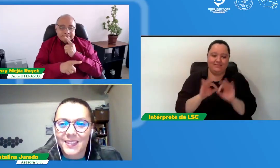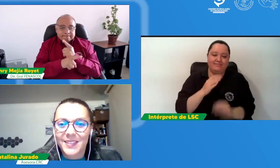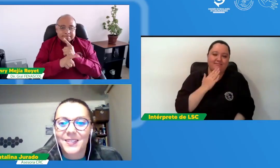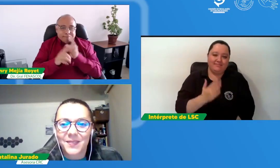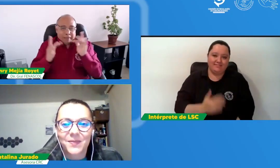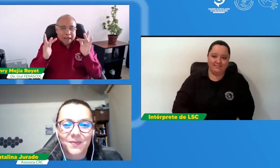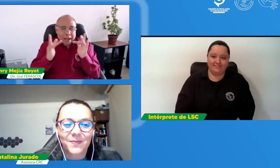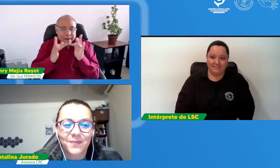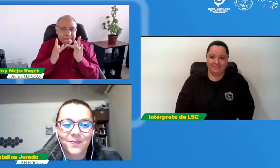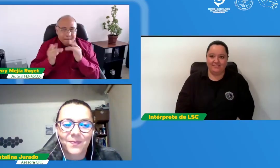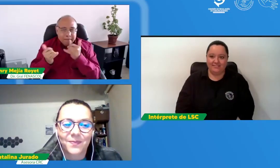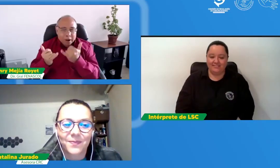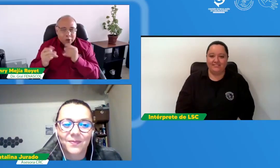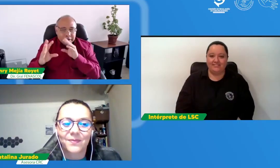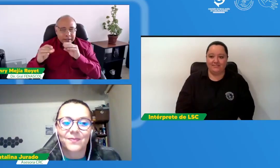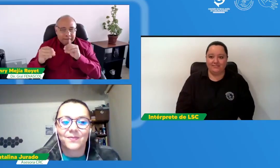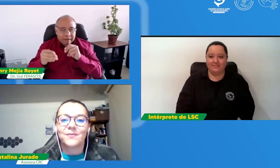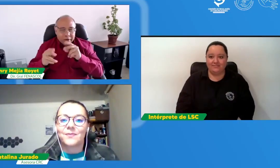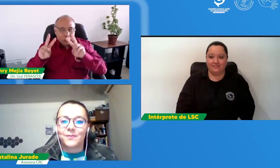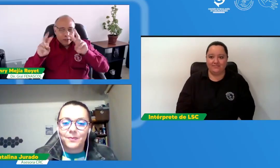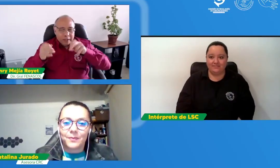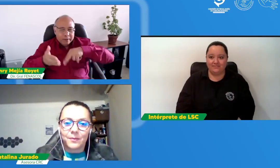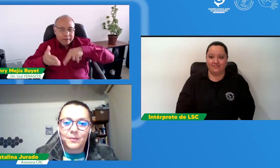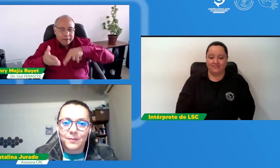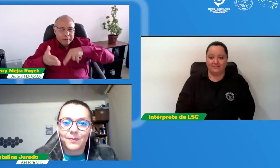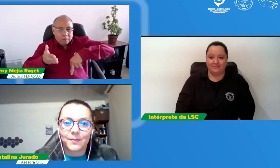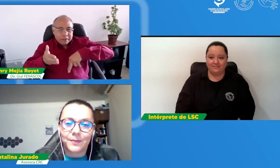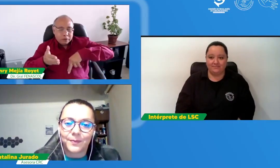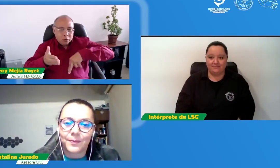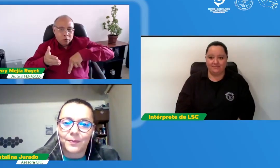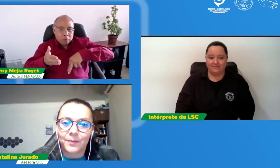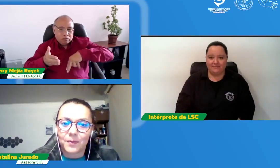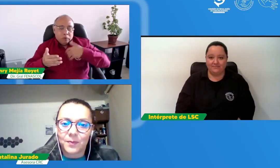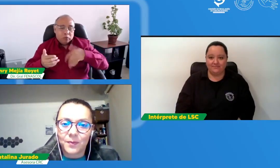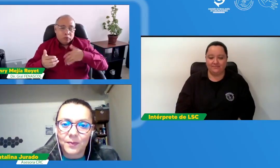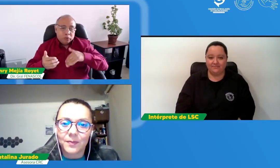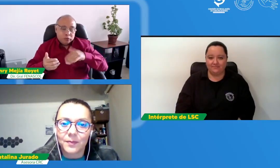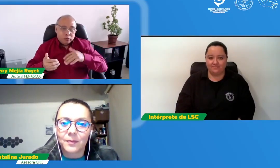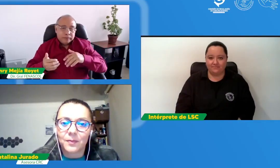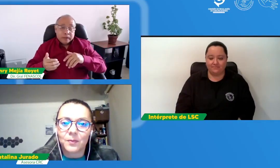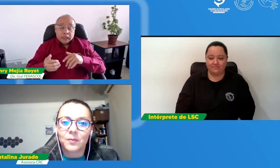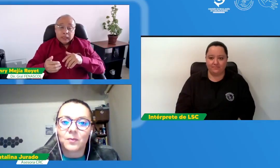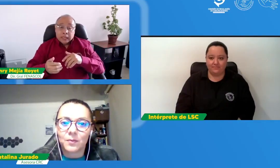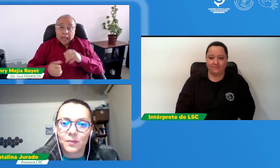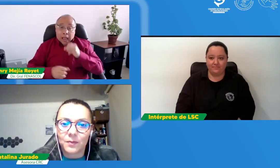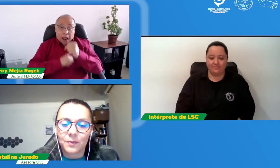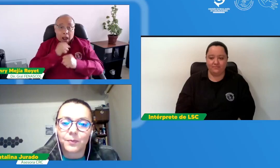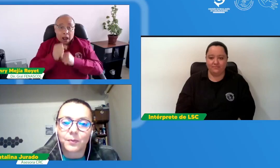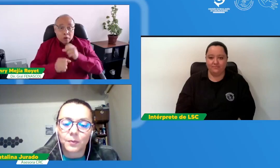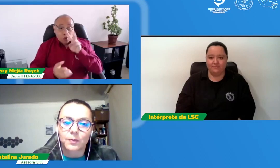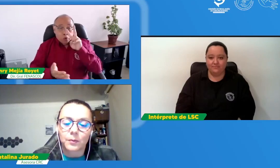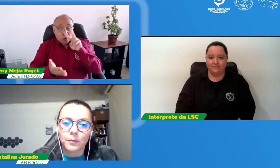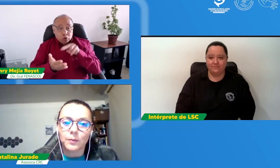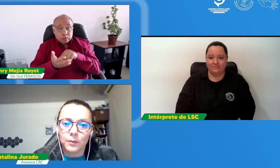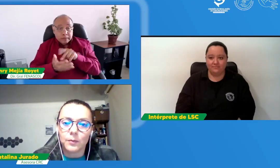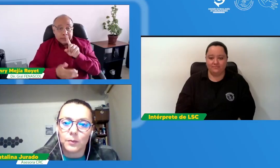es correcto es muy pertinente eso que mencionas la convención de los derechos de las personas con